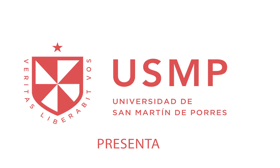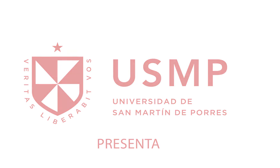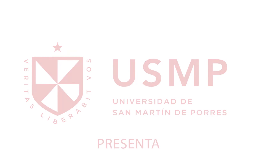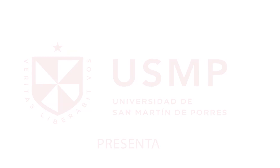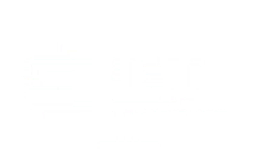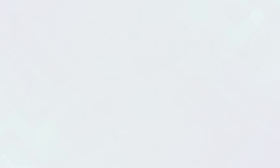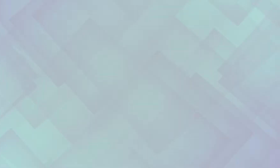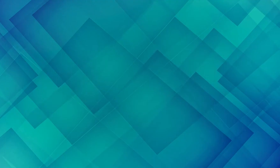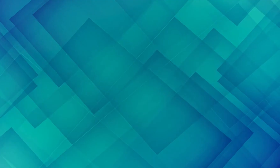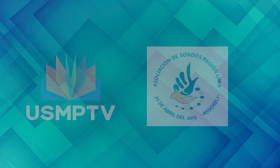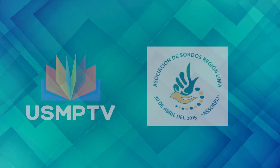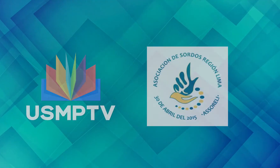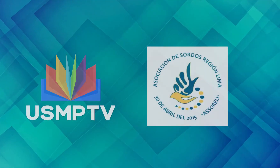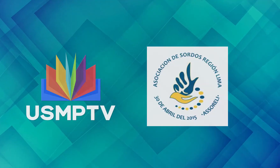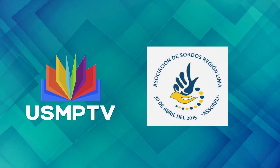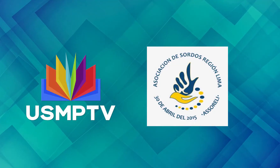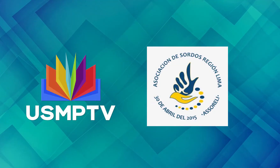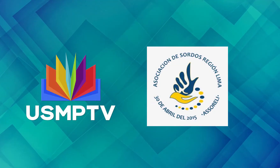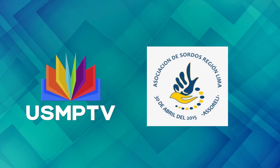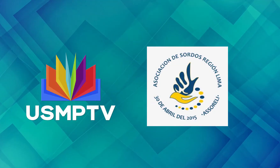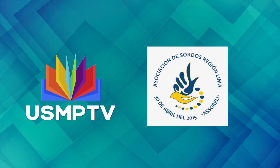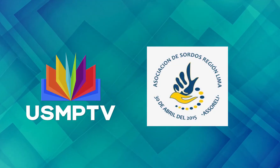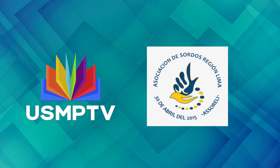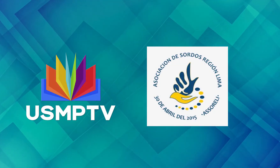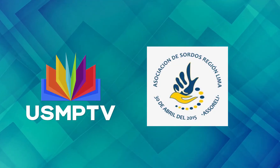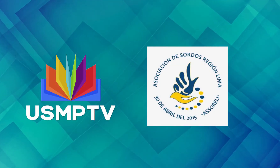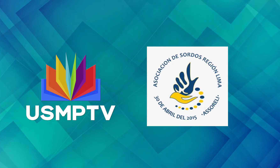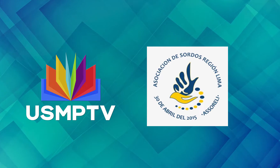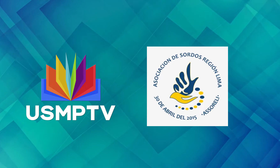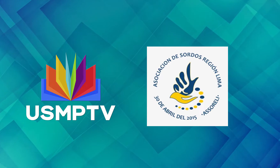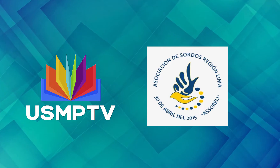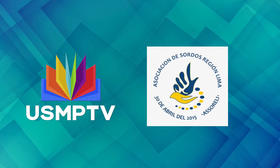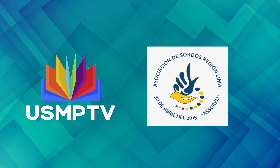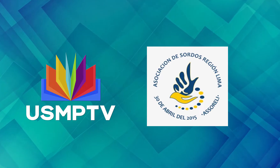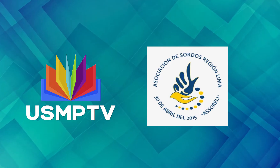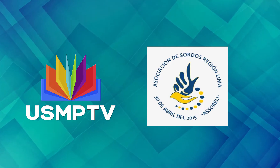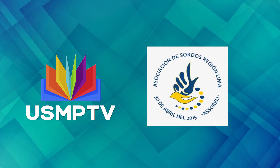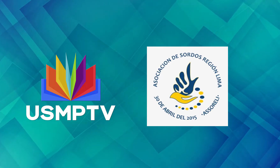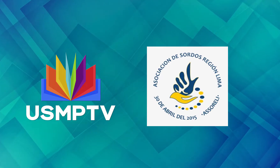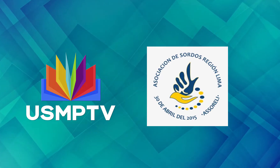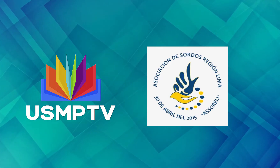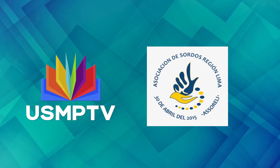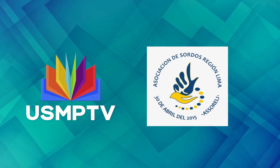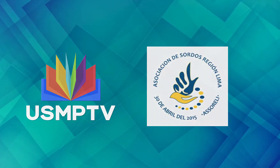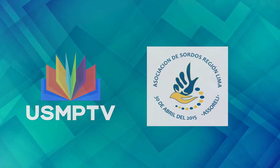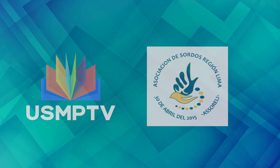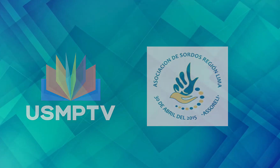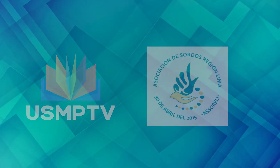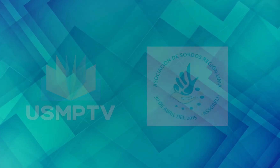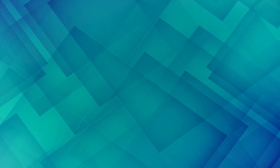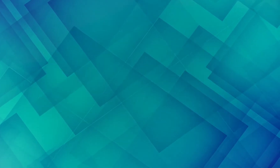En Nuestras Manos, un programa producido por USMPTV, en colaboración con Azorelli.